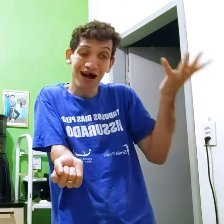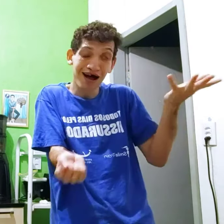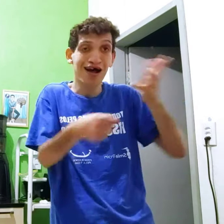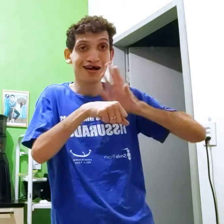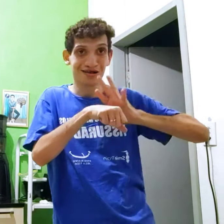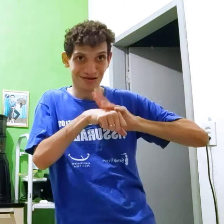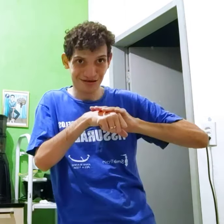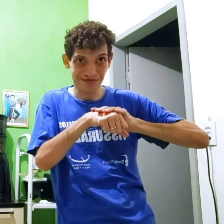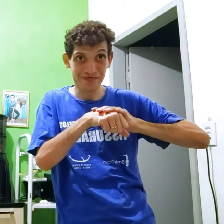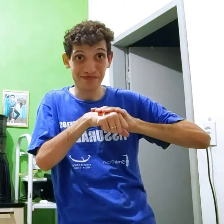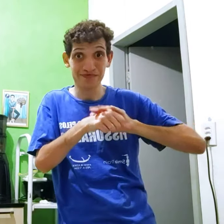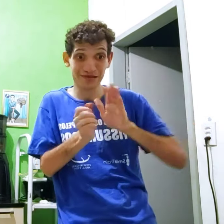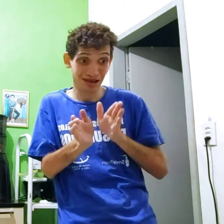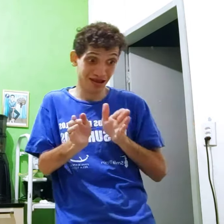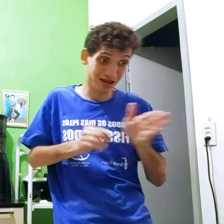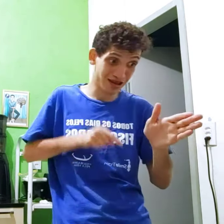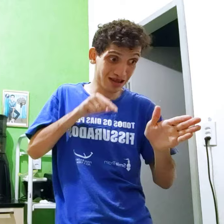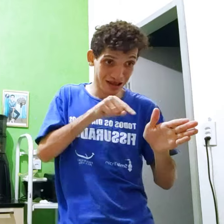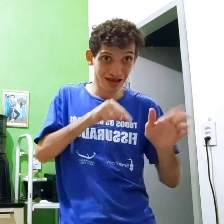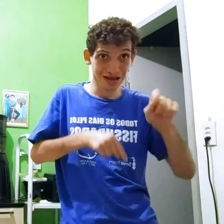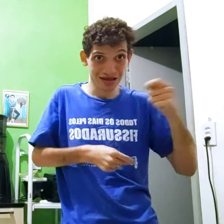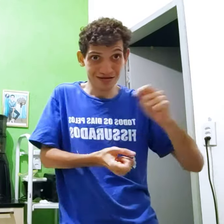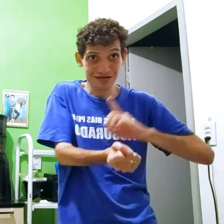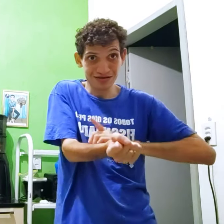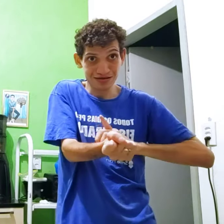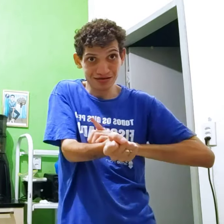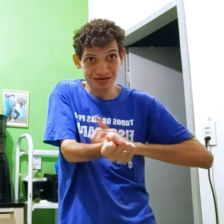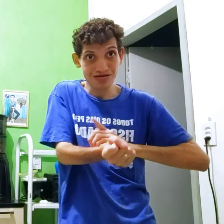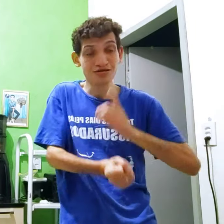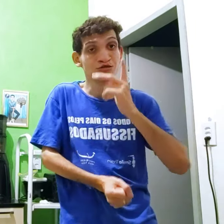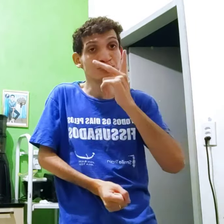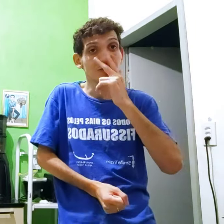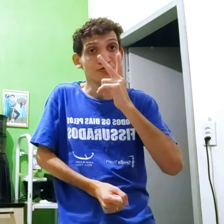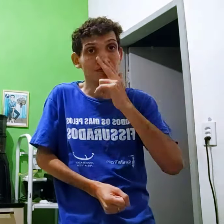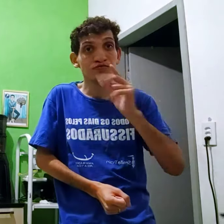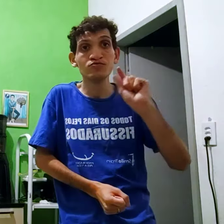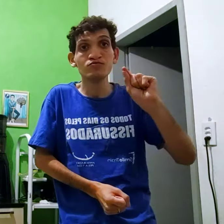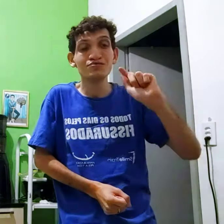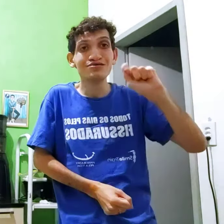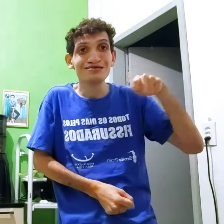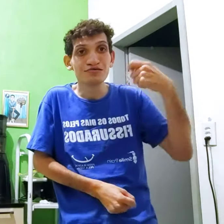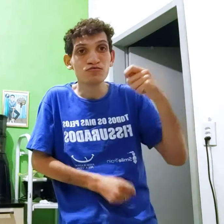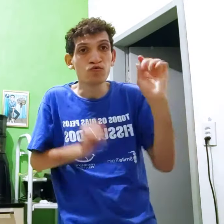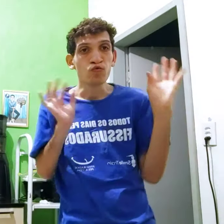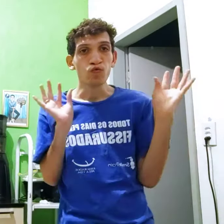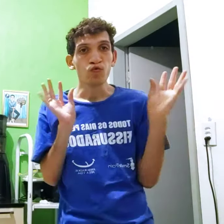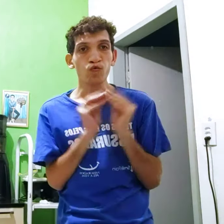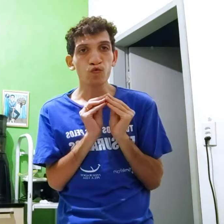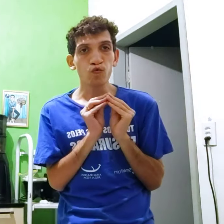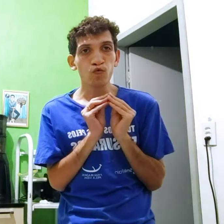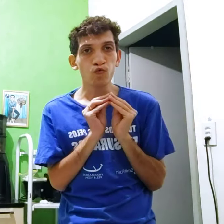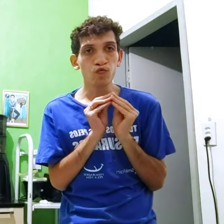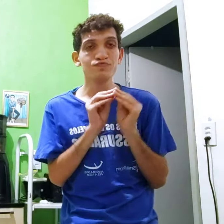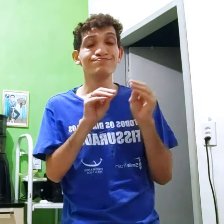Uma doença Esse outro sinal Acho que é Alex É um sinal